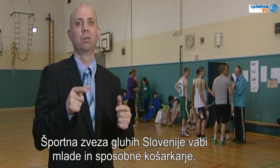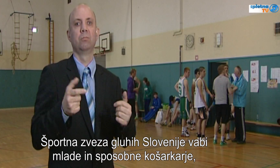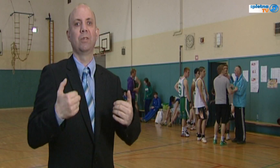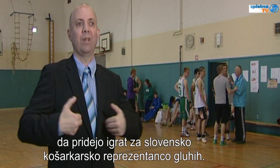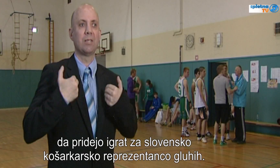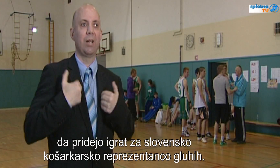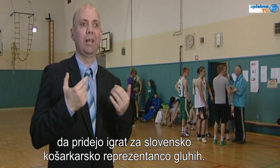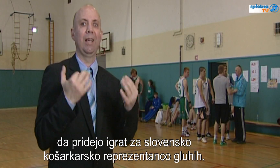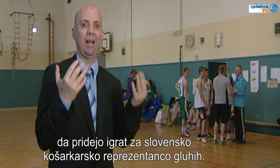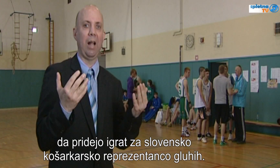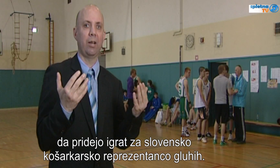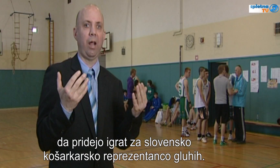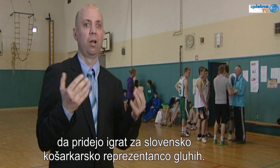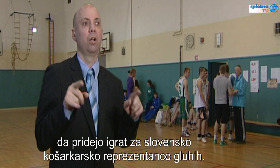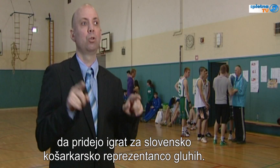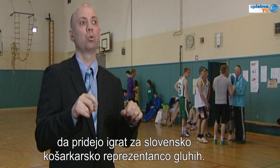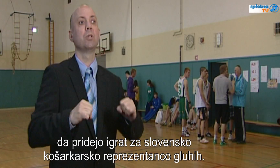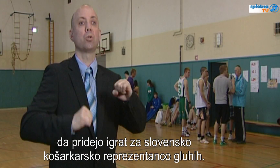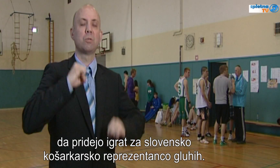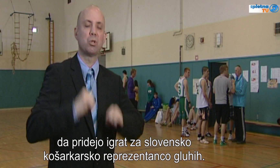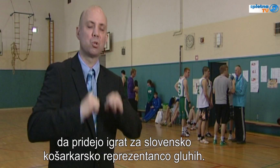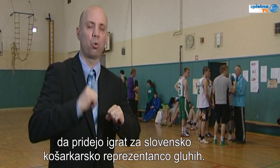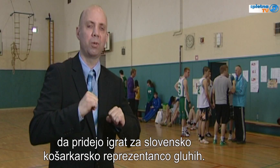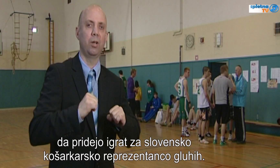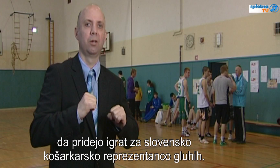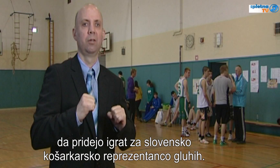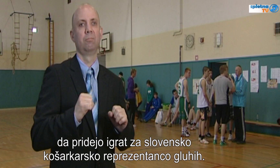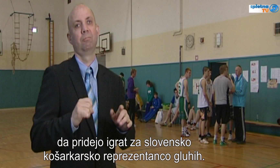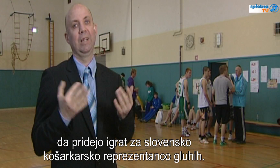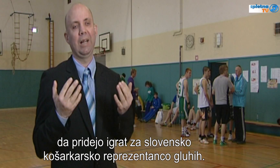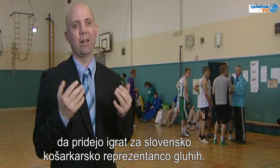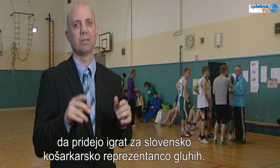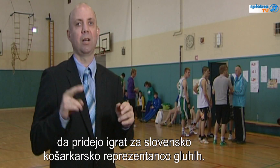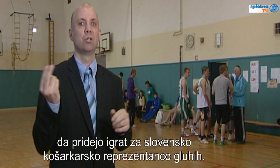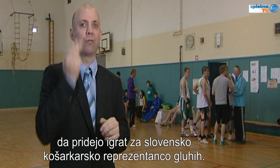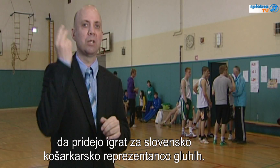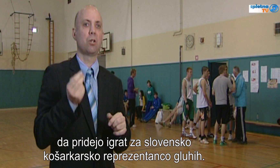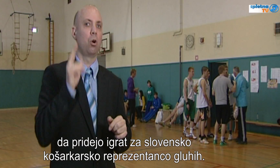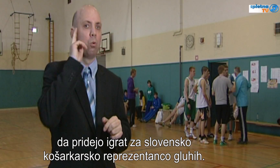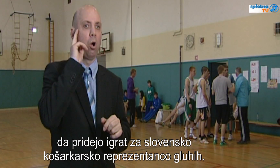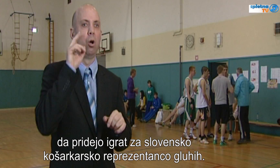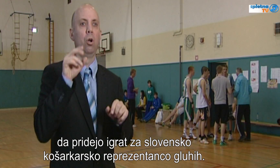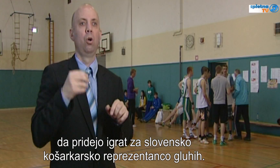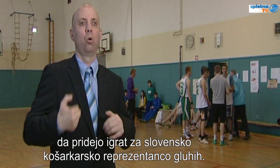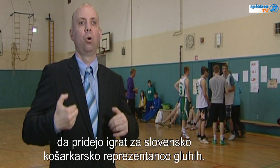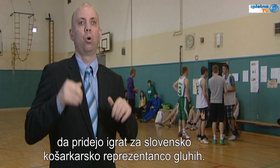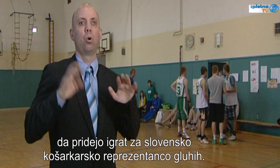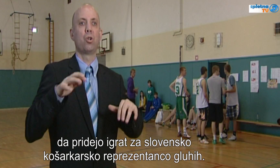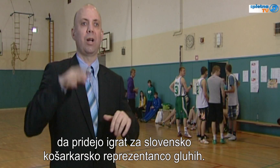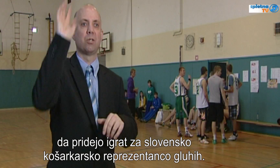sebe zavod. skosobni prigladni za tuninsko prihovo